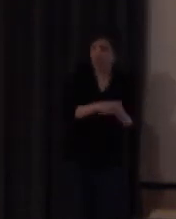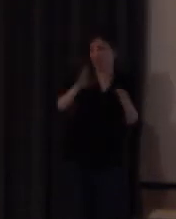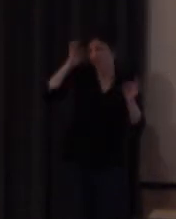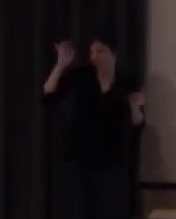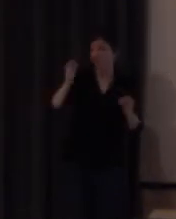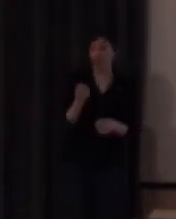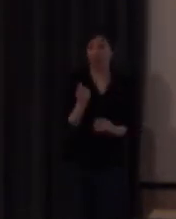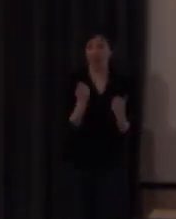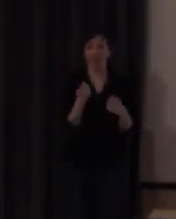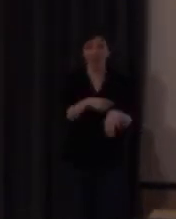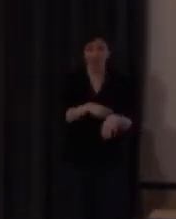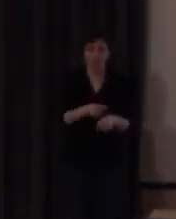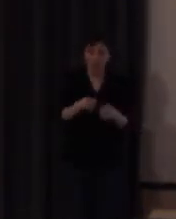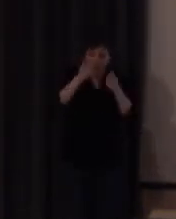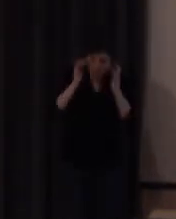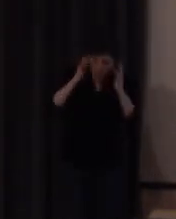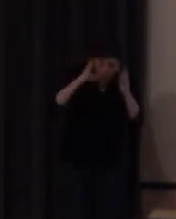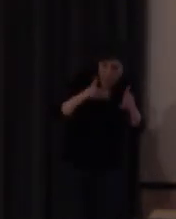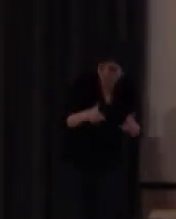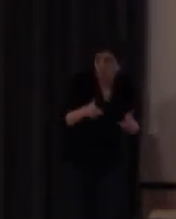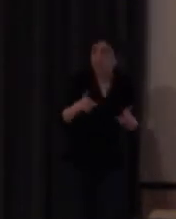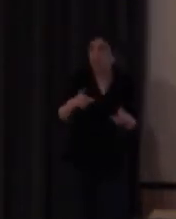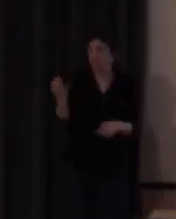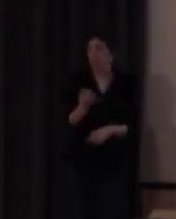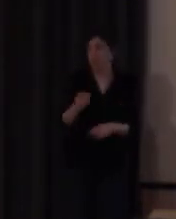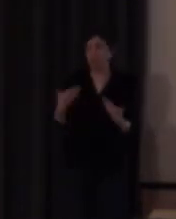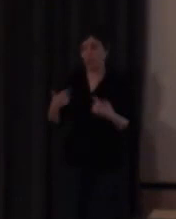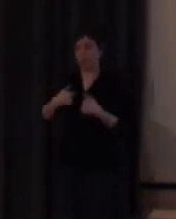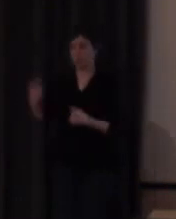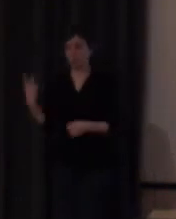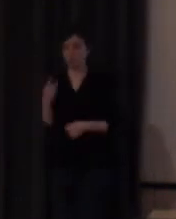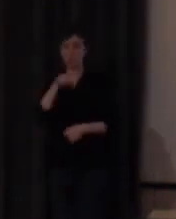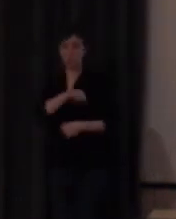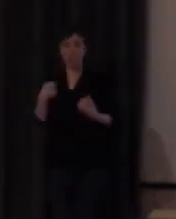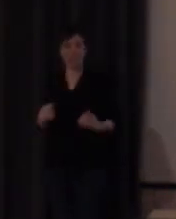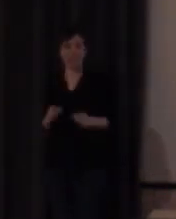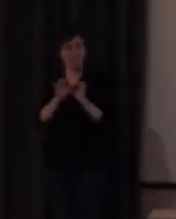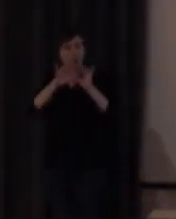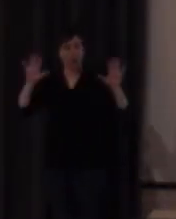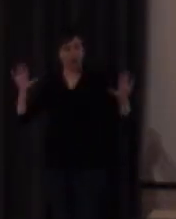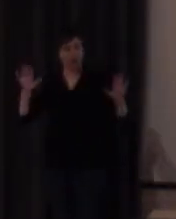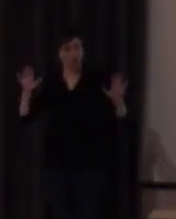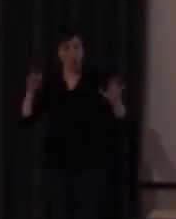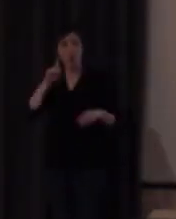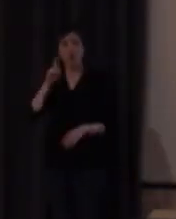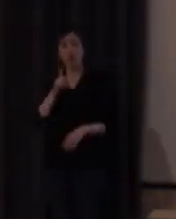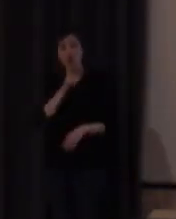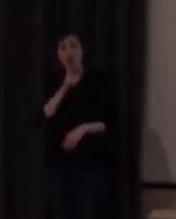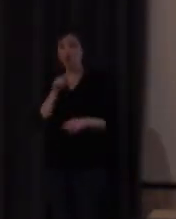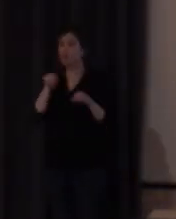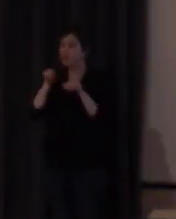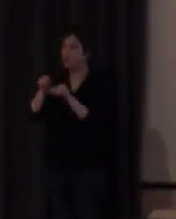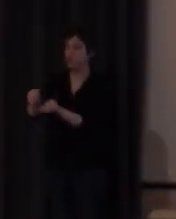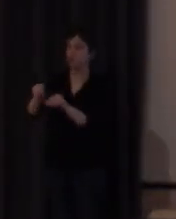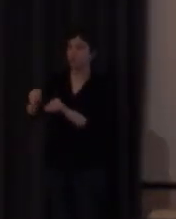instrumento mediante el cual están aprendiendo con lo cual vimos claro que los sordos tenían que tener instrucción normalizada